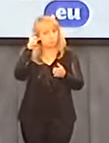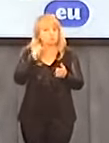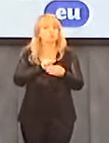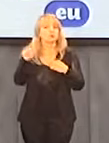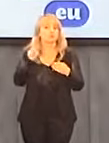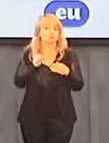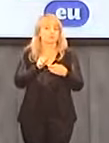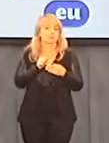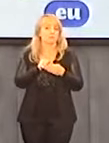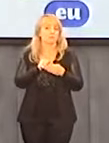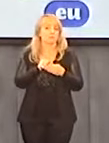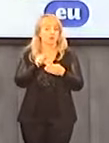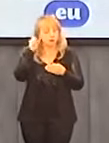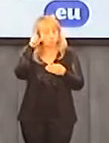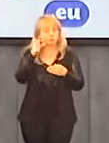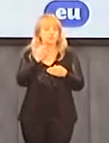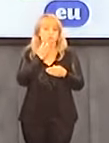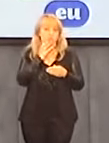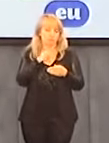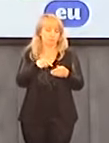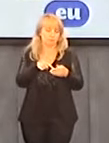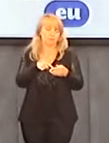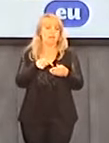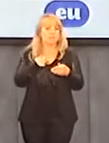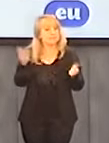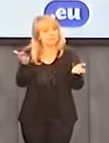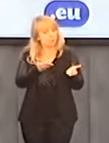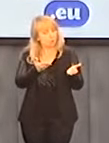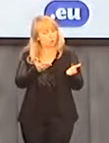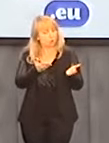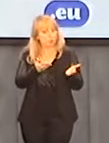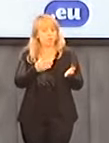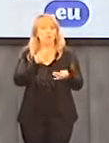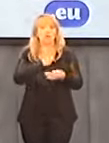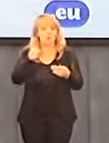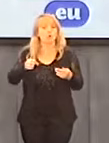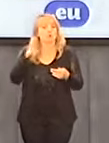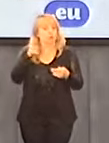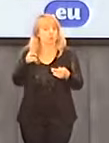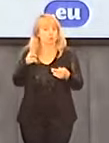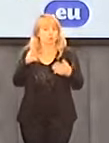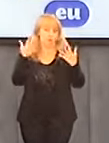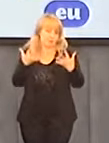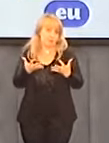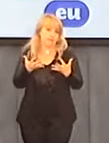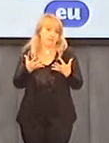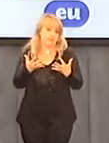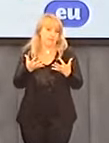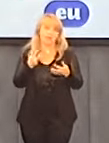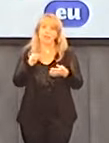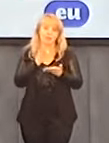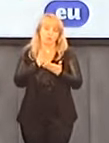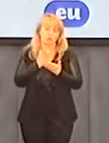pomysłem świeżym. Zrodził się niedawno. Zaprosimy wszystkich parlamentarzystów, którzy będą chcieli przystąpić